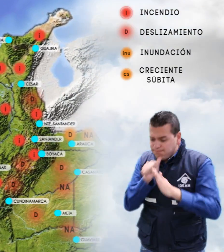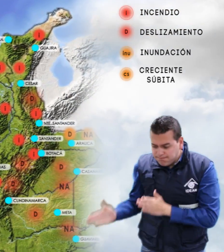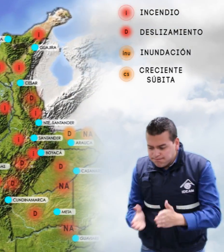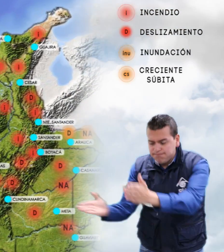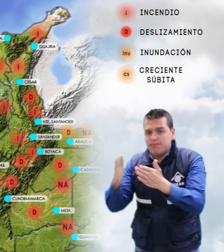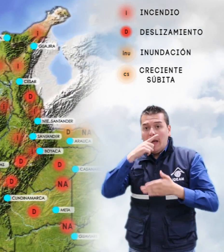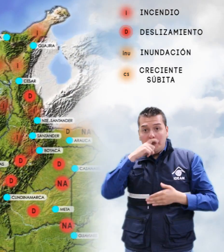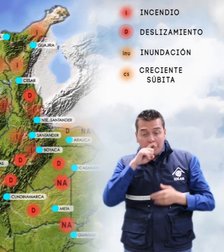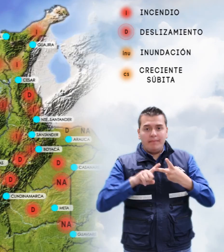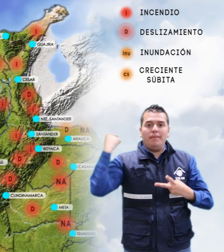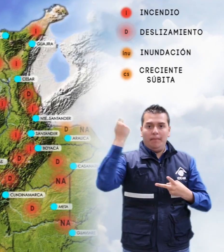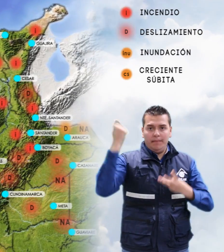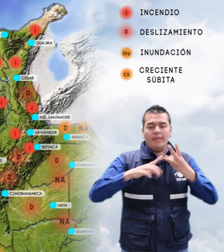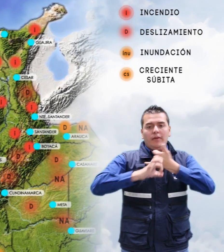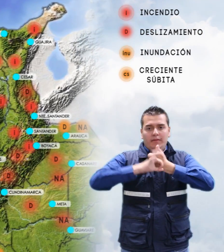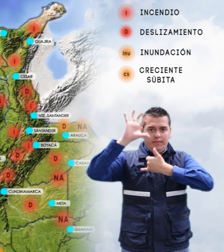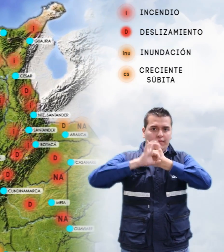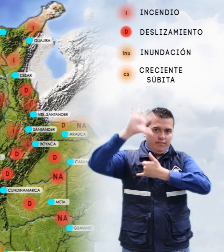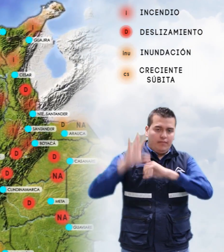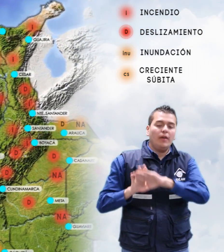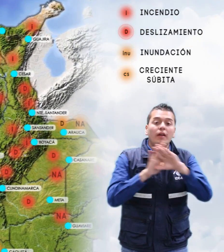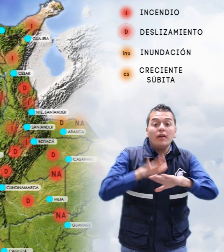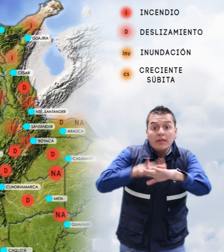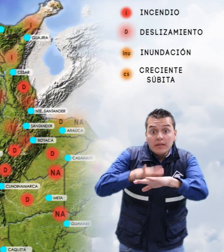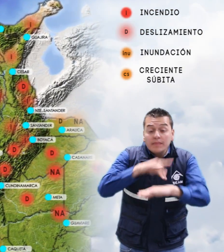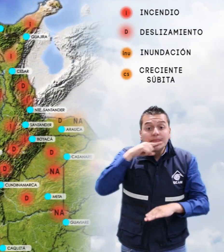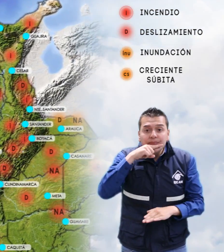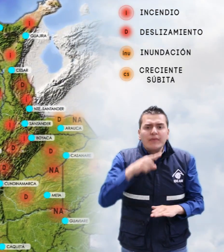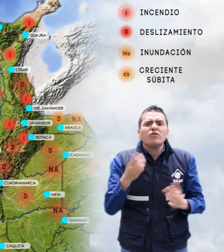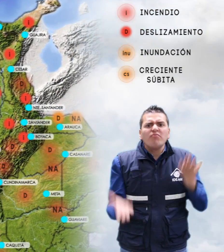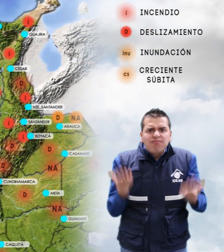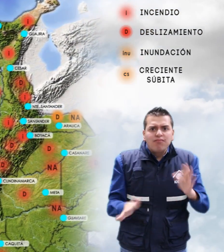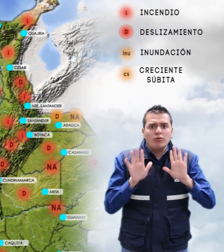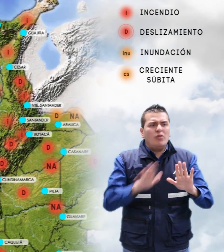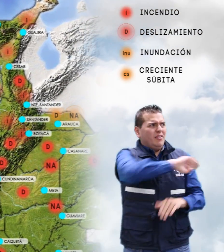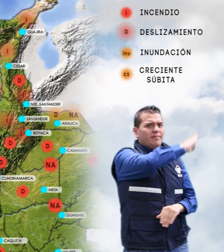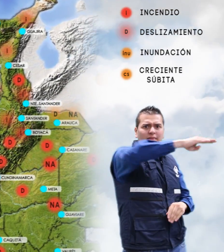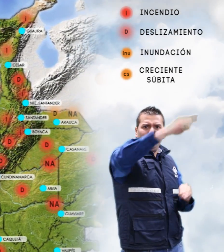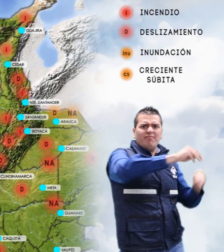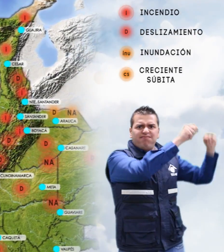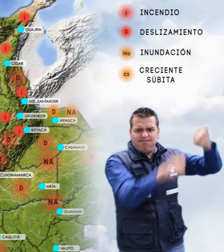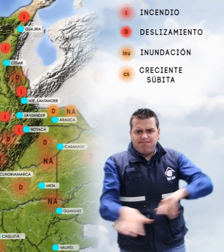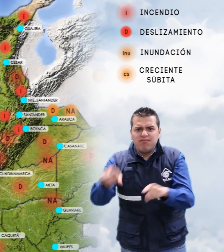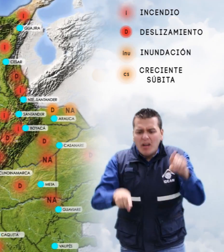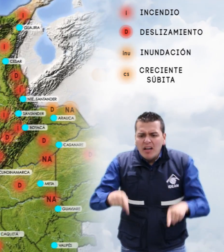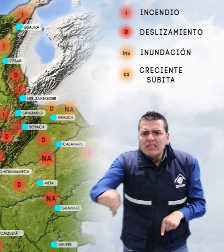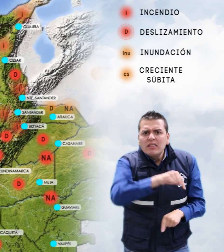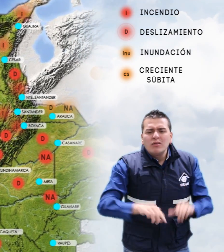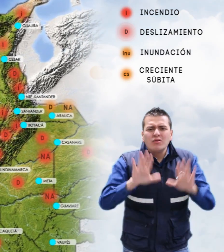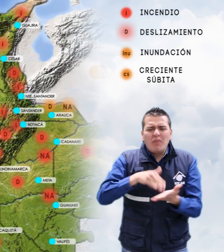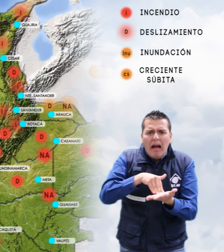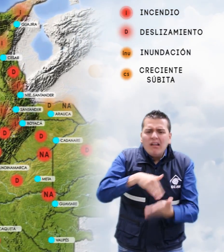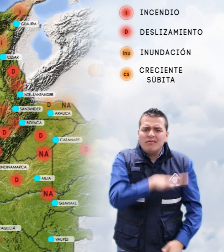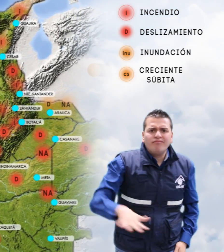Amazonas, Meta y Guaviare. Alerta roja por alta probabilidad de deslizamientos de tierra en sectores inestables